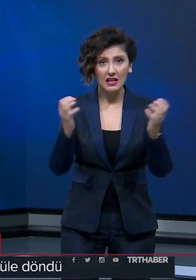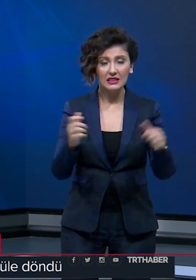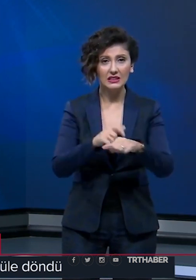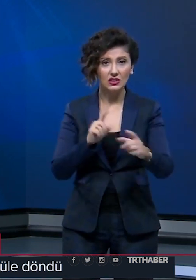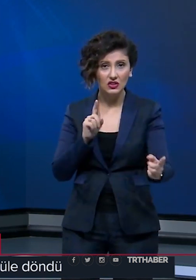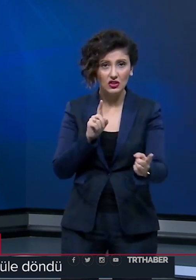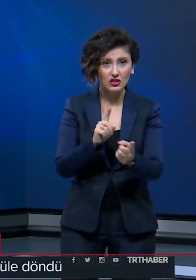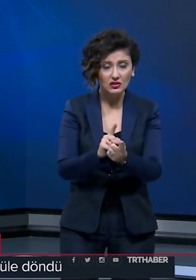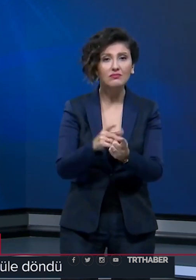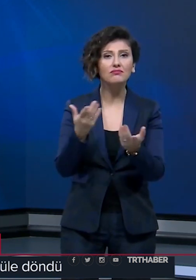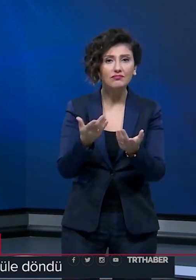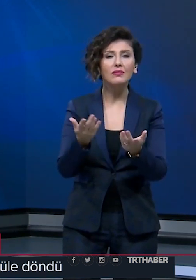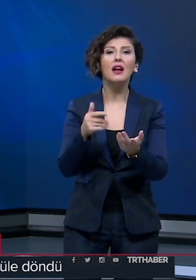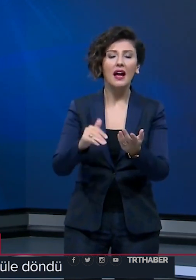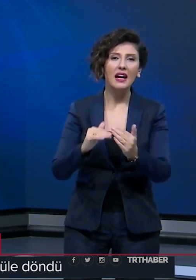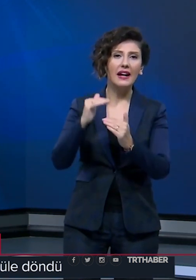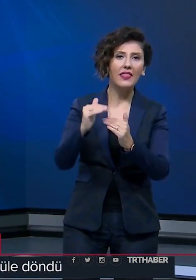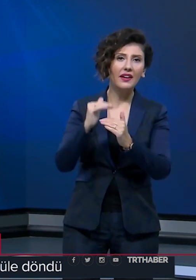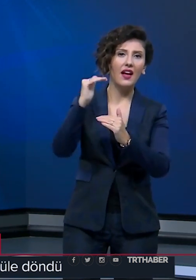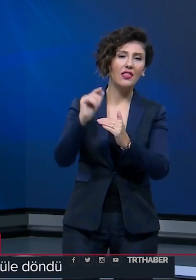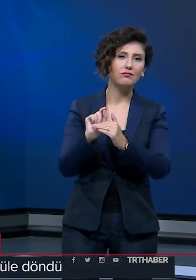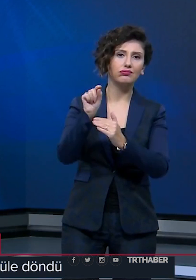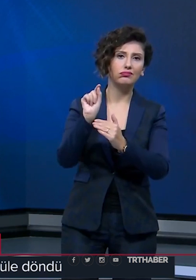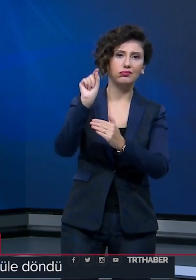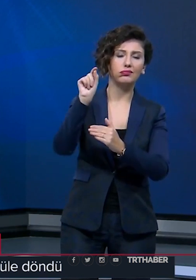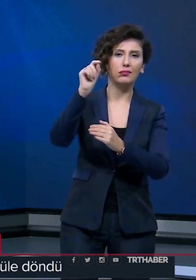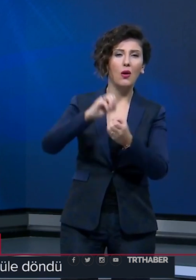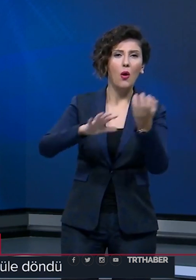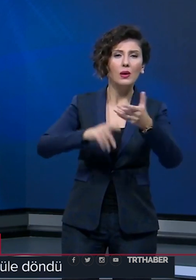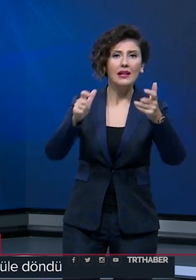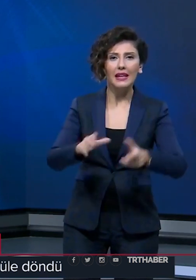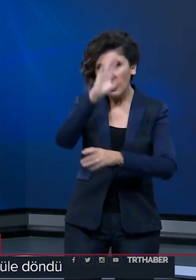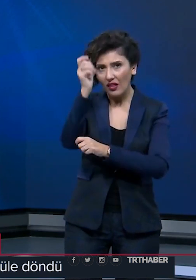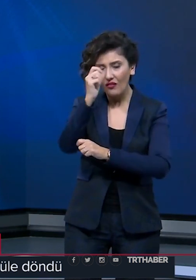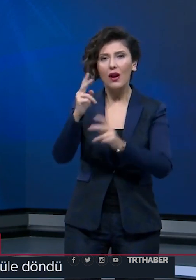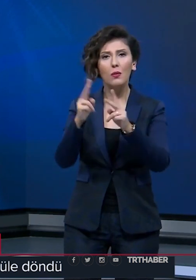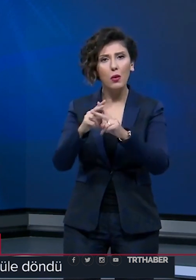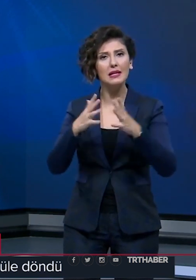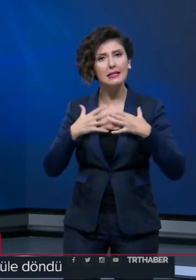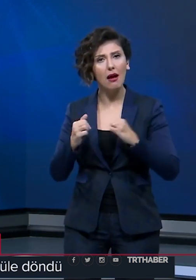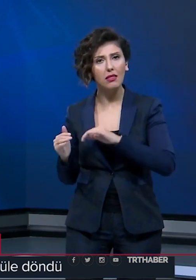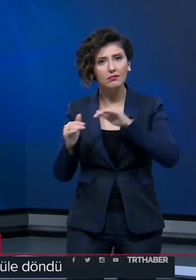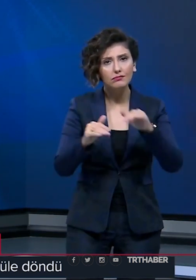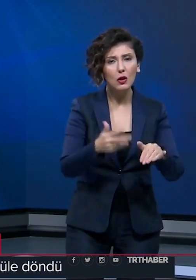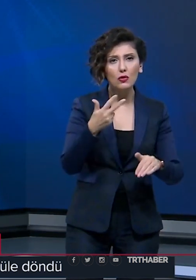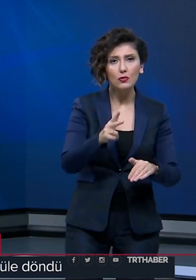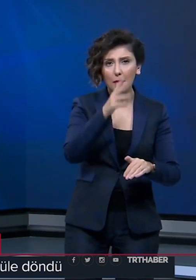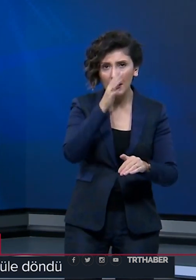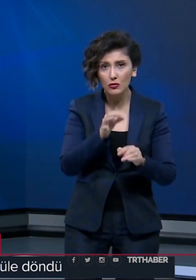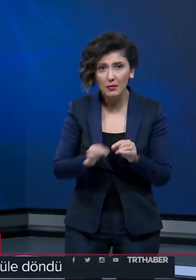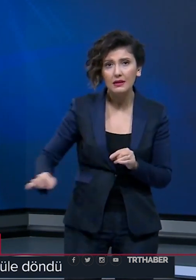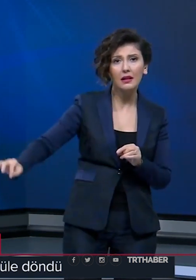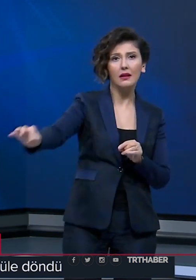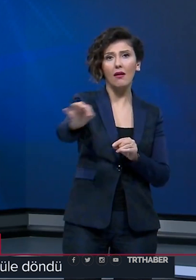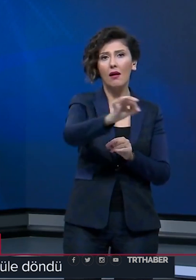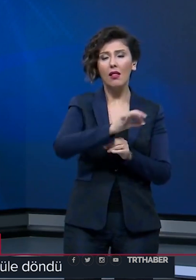kısa sürede diğer katlara da sıçradı. Olay yerine itfaiye, polis ve sağlık ekipleri sevk edildi. 3500 metrekarelik